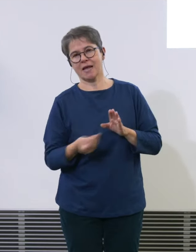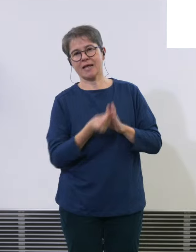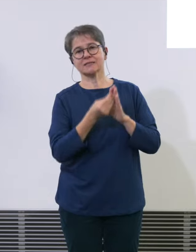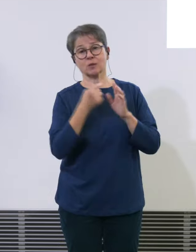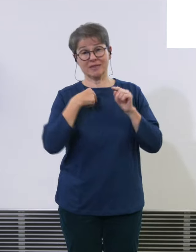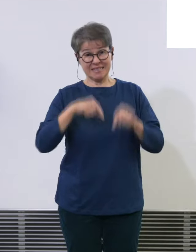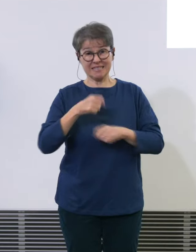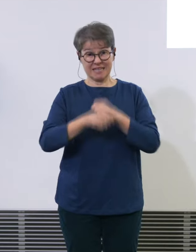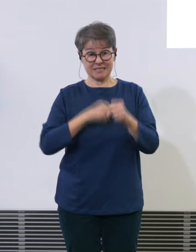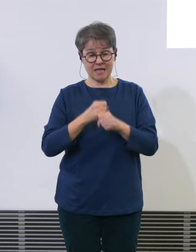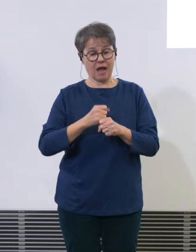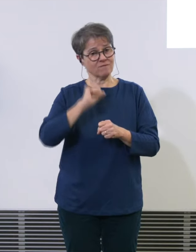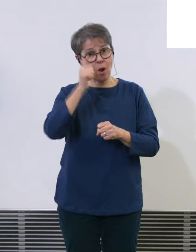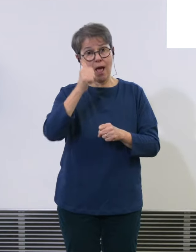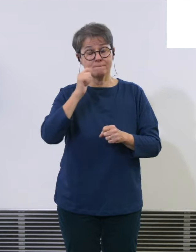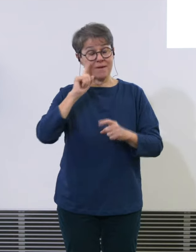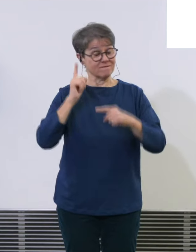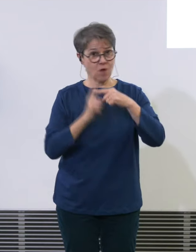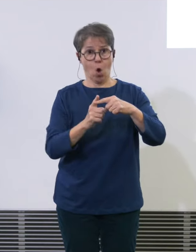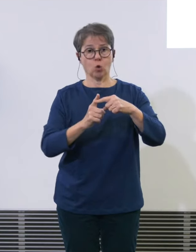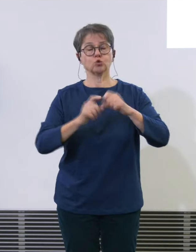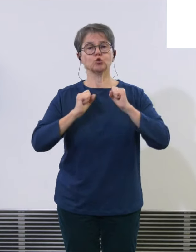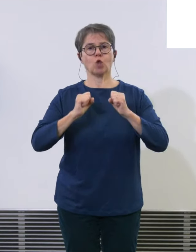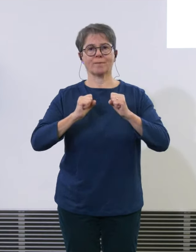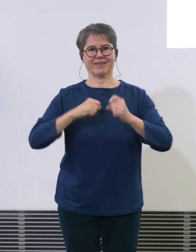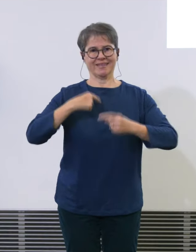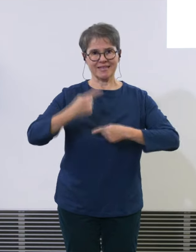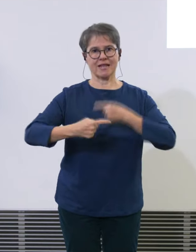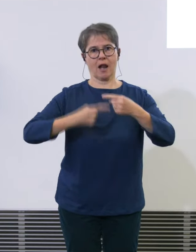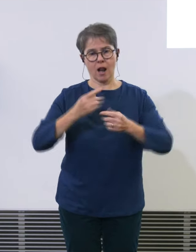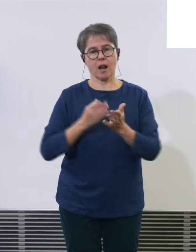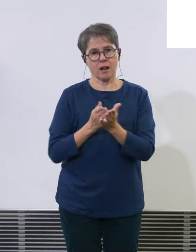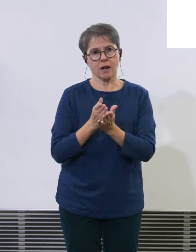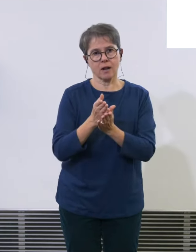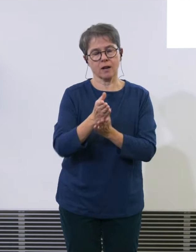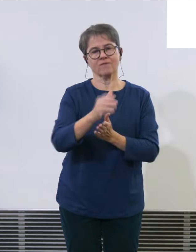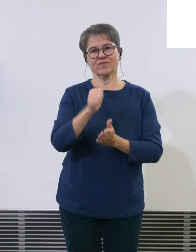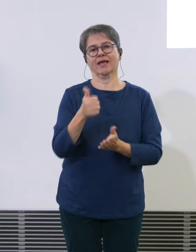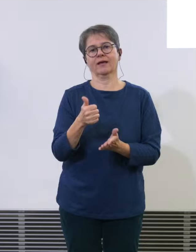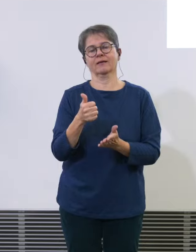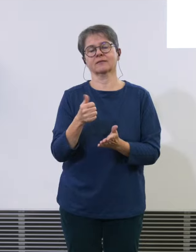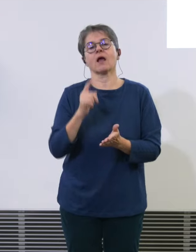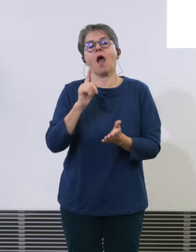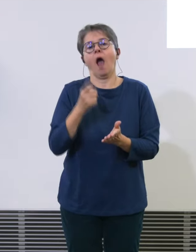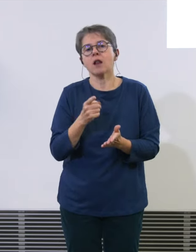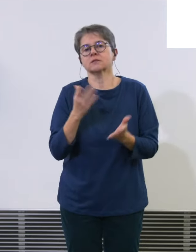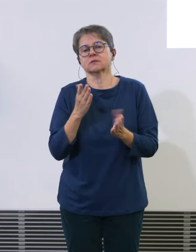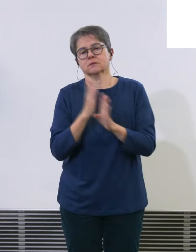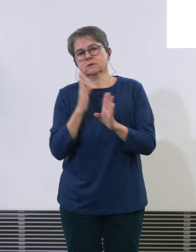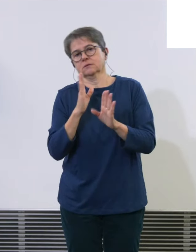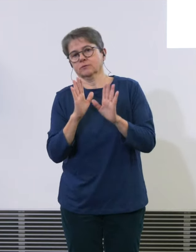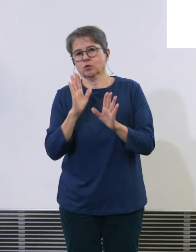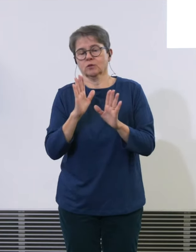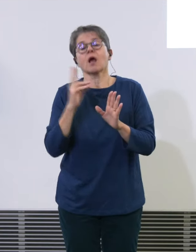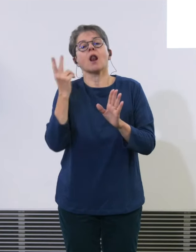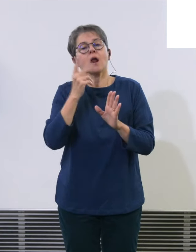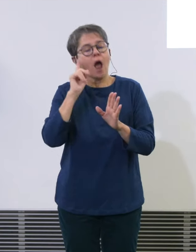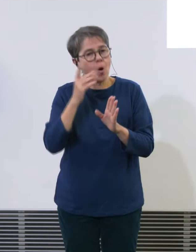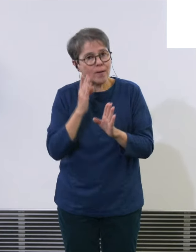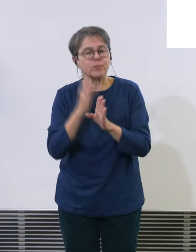wird auch geleitet das ist ganz wichtig das wissen wir auch von unseren Kunden für sie ist wichtig dass der Flug stattfindet natürlich auch pünktlich darum wir wollen